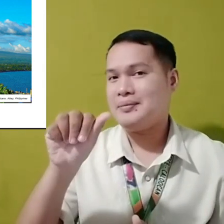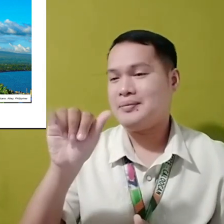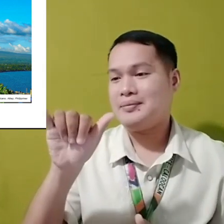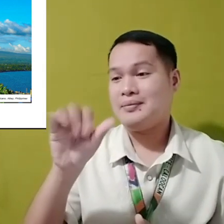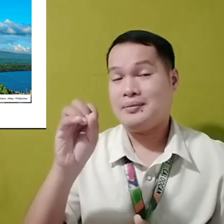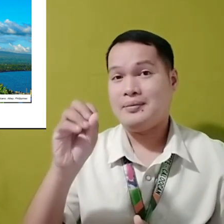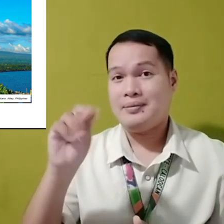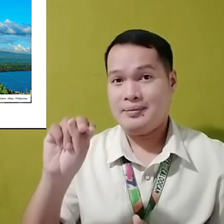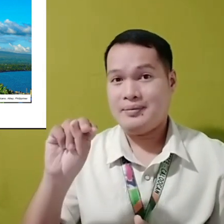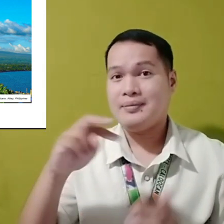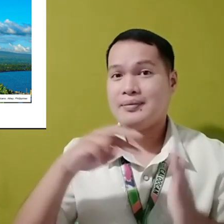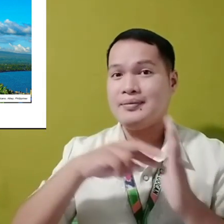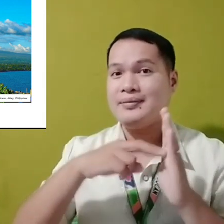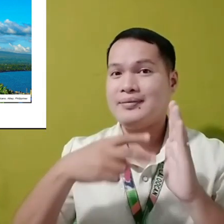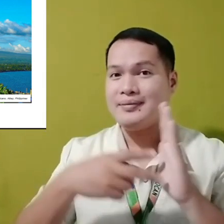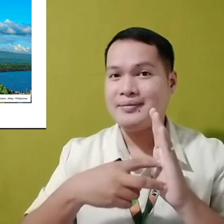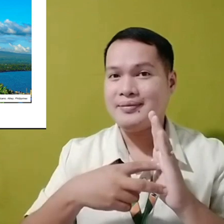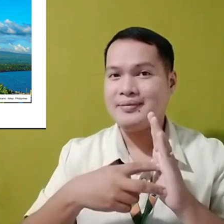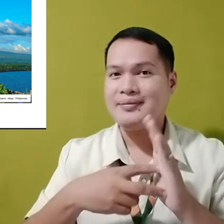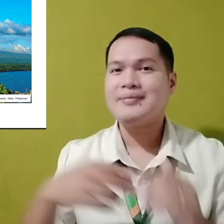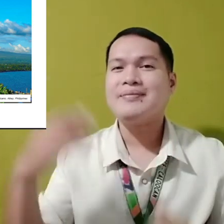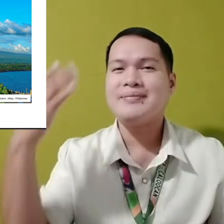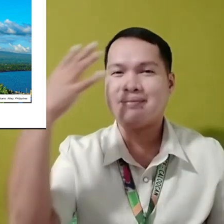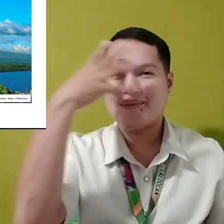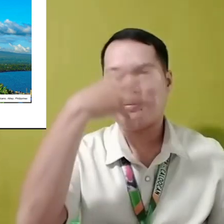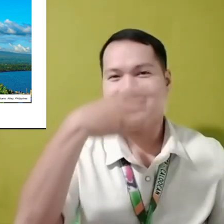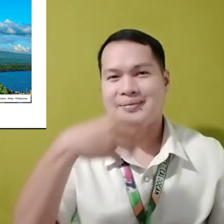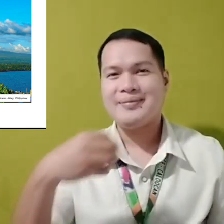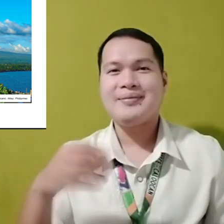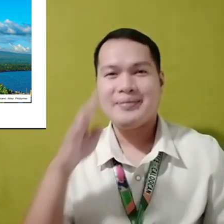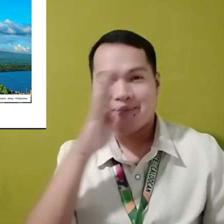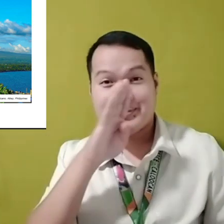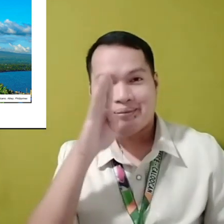Ang mayon Ang ang ibig sabihin sa kabikulan, ay maganda